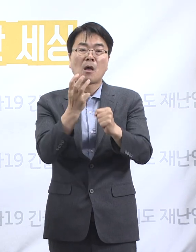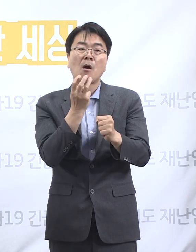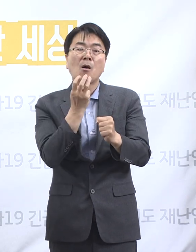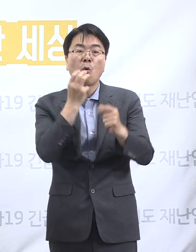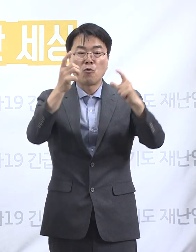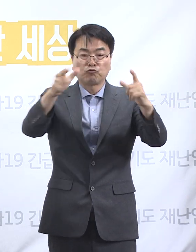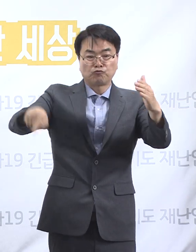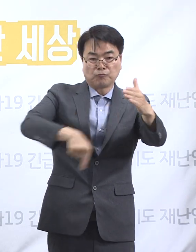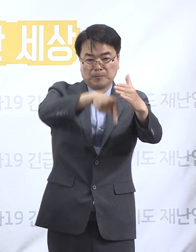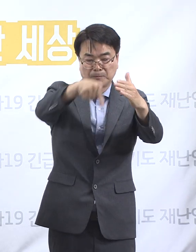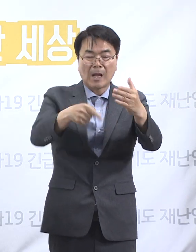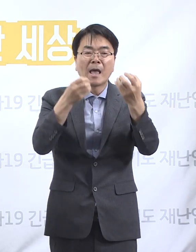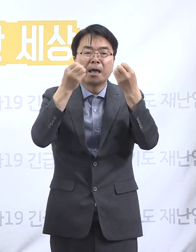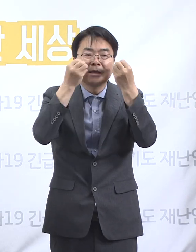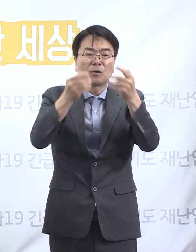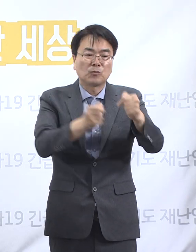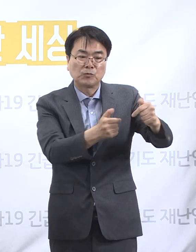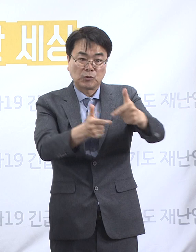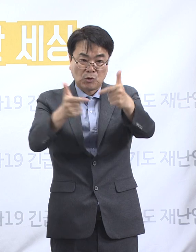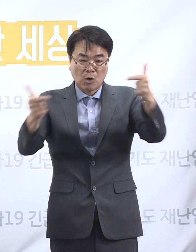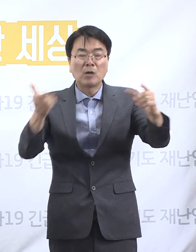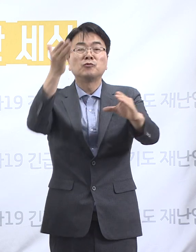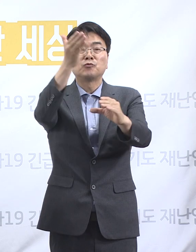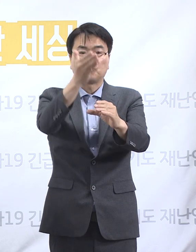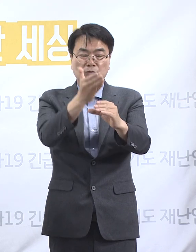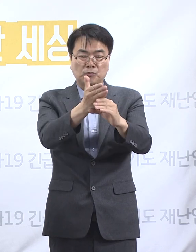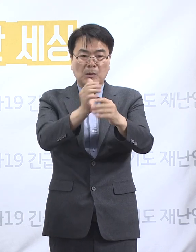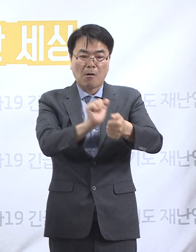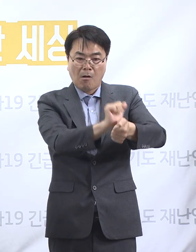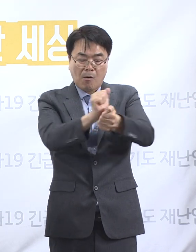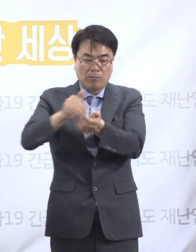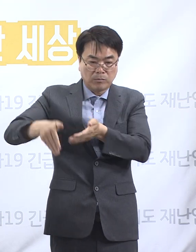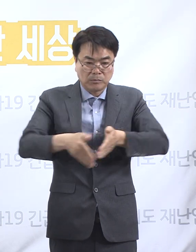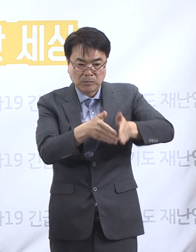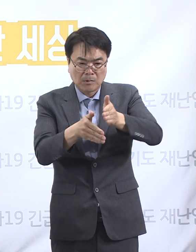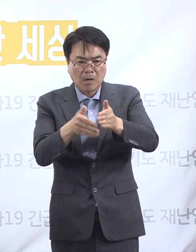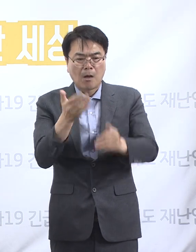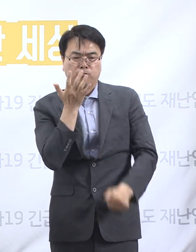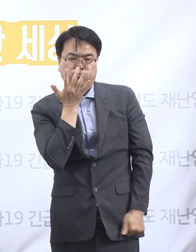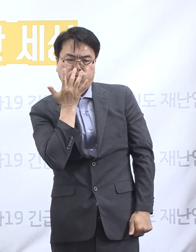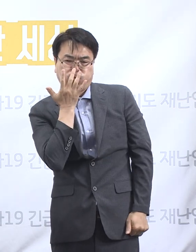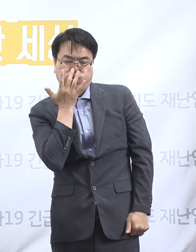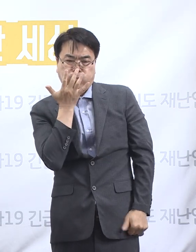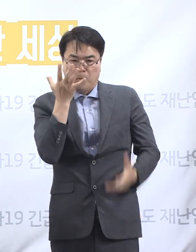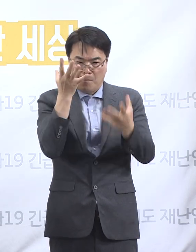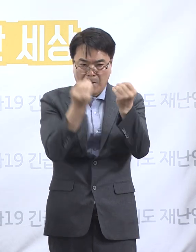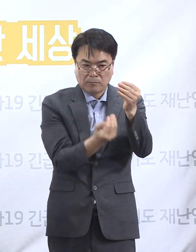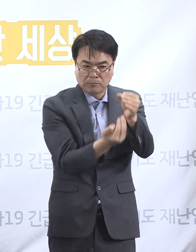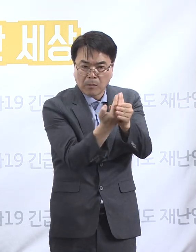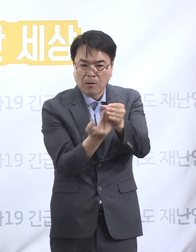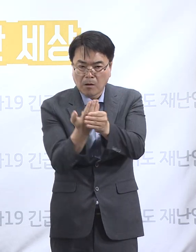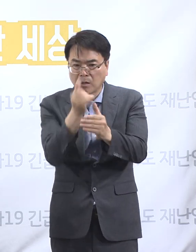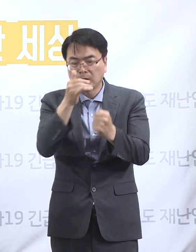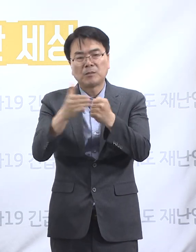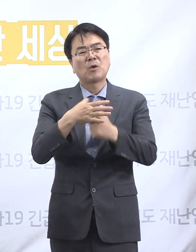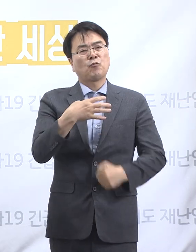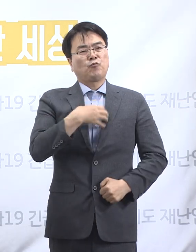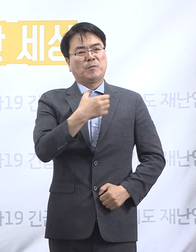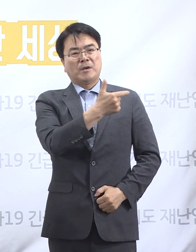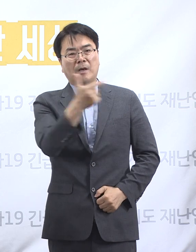중심으로 신규 확진자가 증가하고 있고 감염 경로를 알 수 없는 사례들도 산발적으로 발생하고 있습니다.